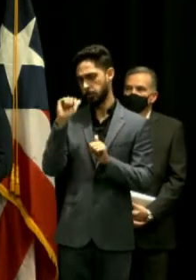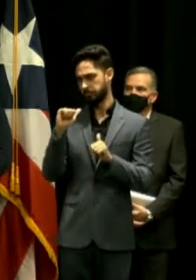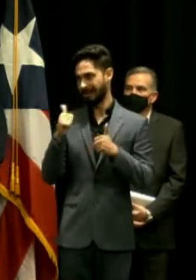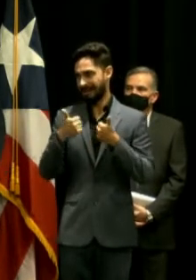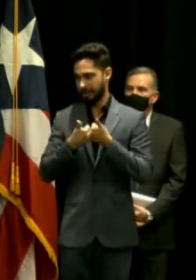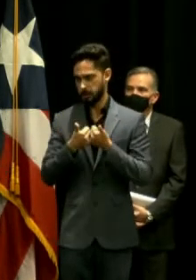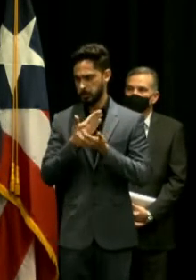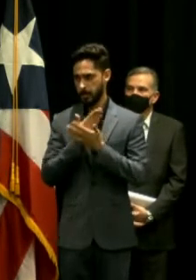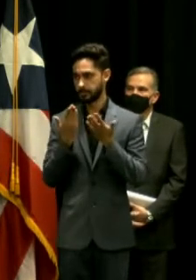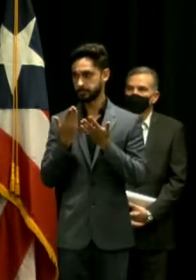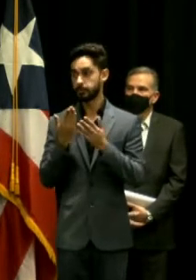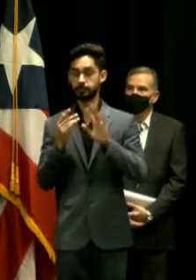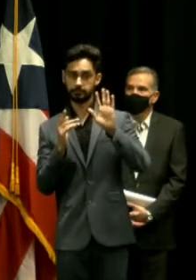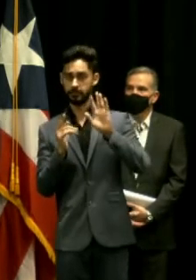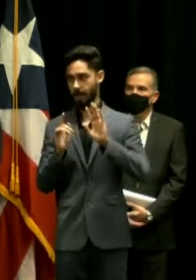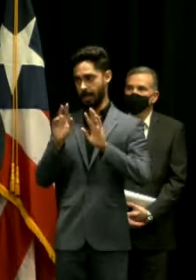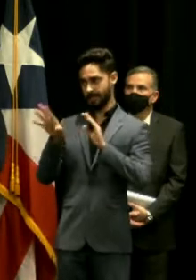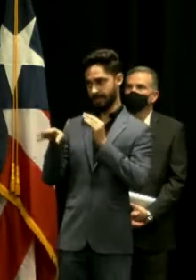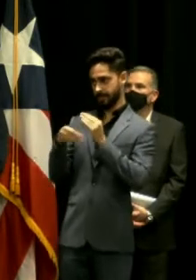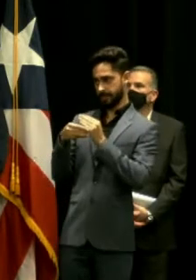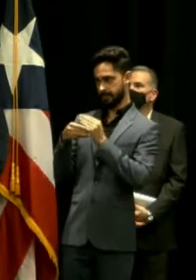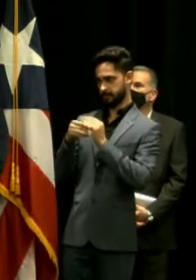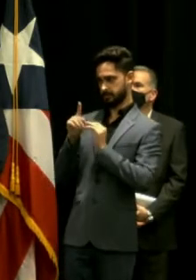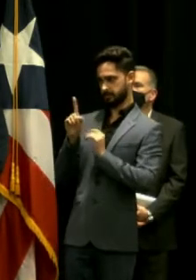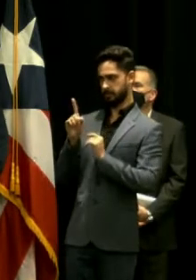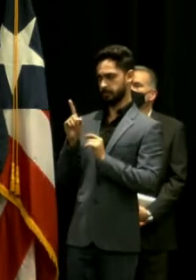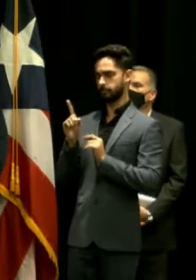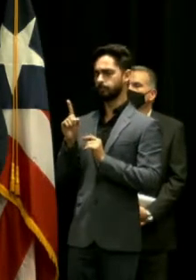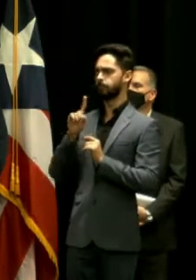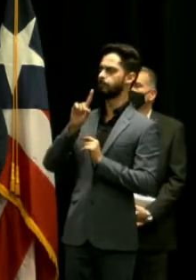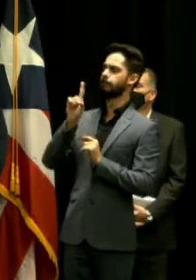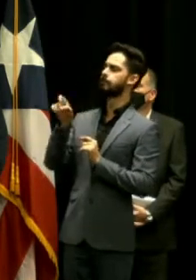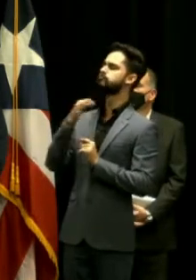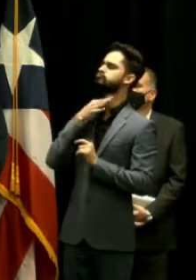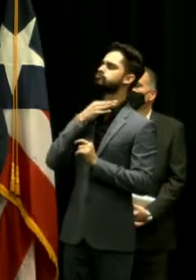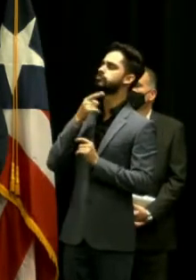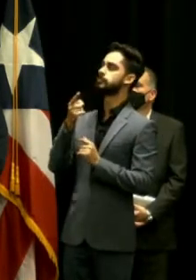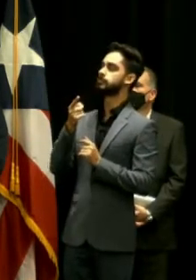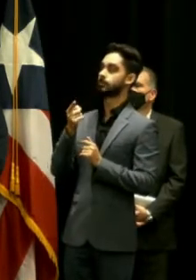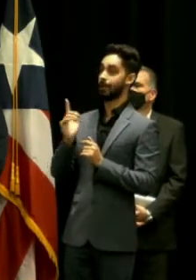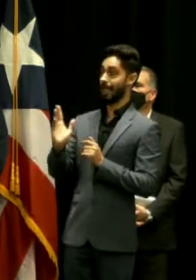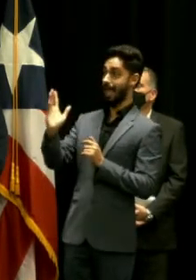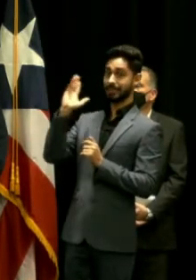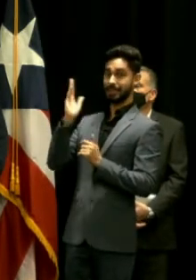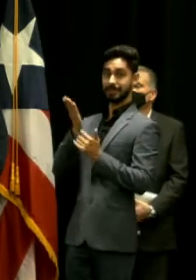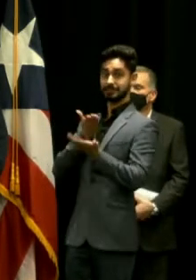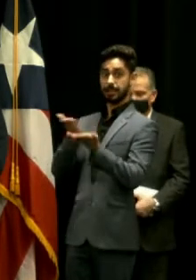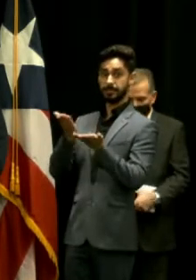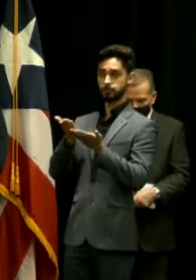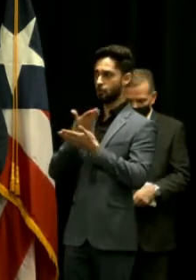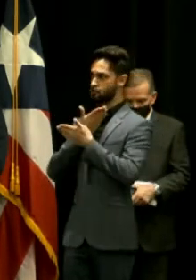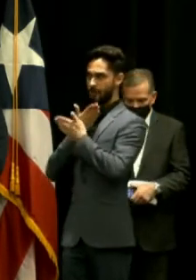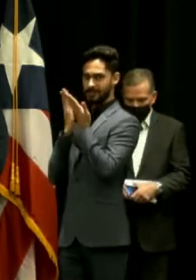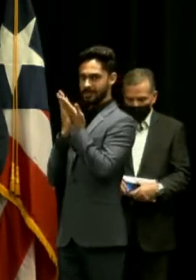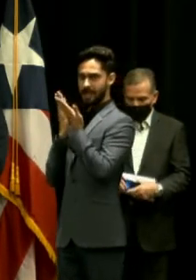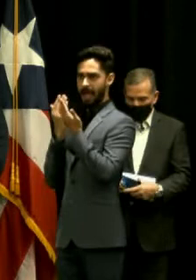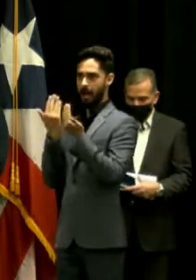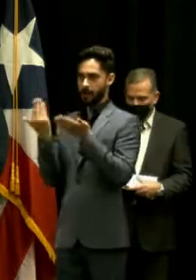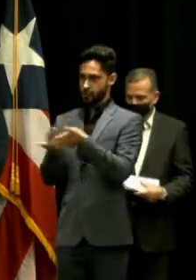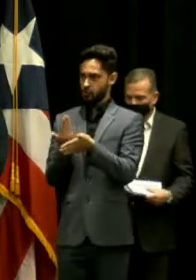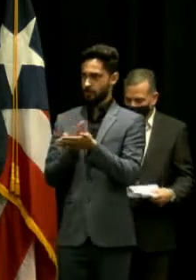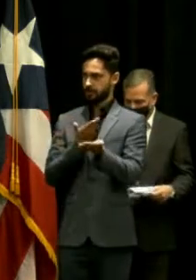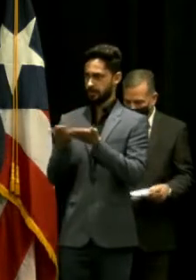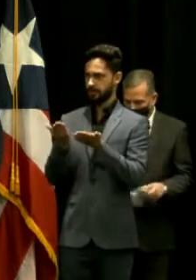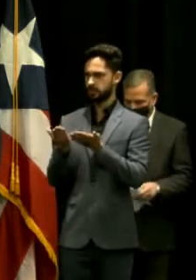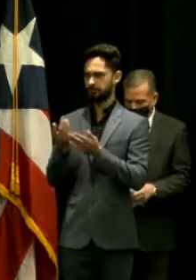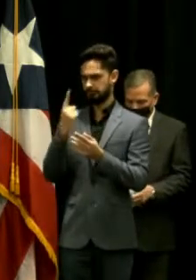el hospital el hospital va a estar prohibiendo unos servicios que anteriormente no proveía según han mencionado yo de memoria voy a comenzar la